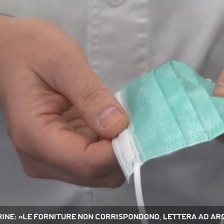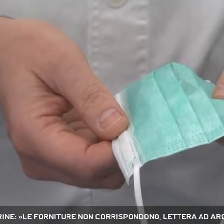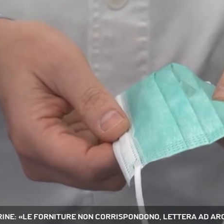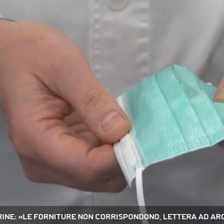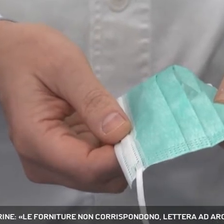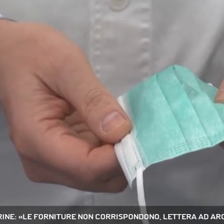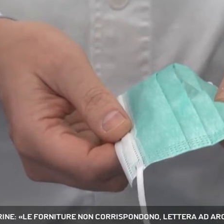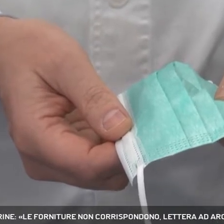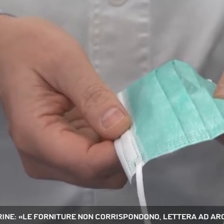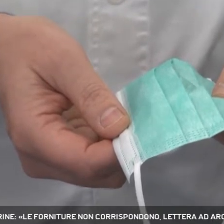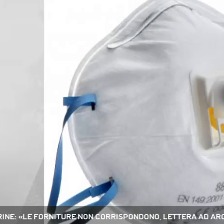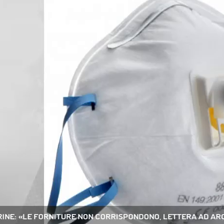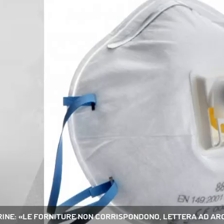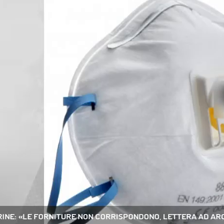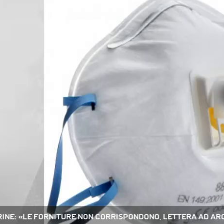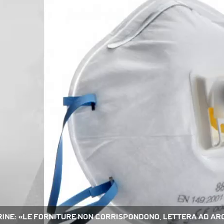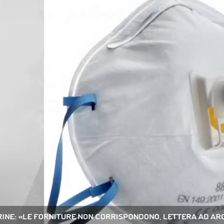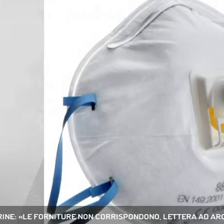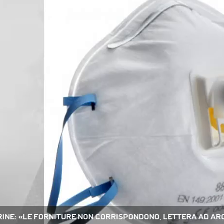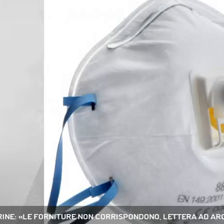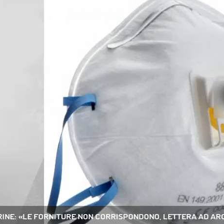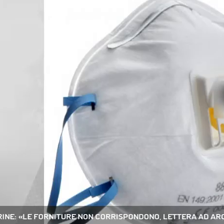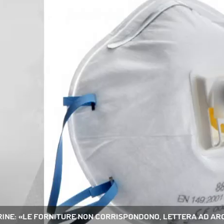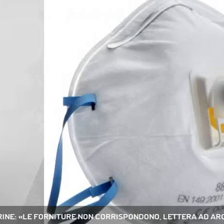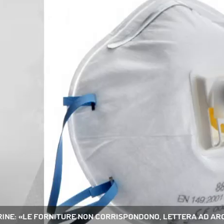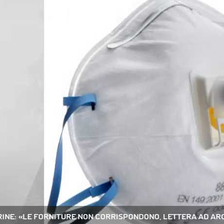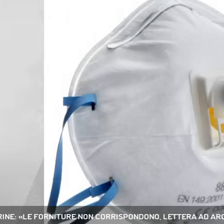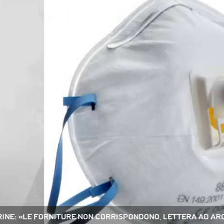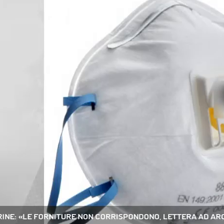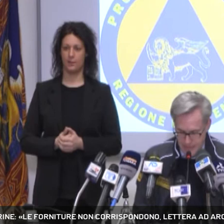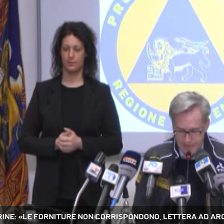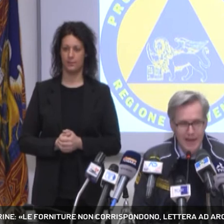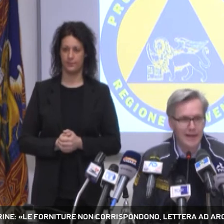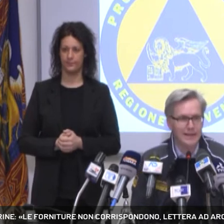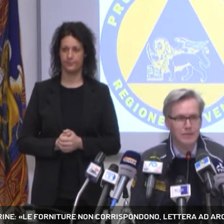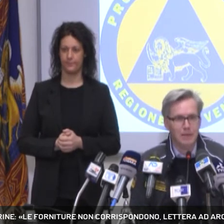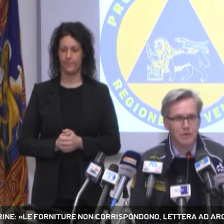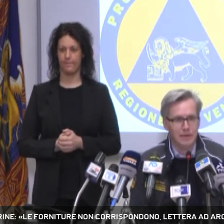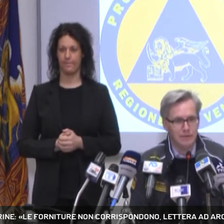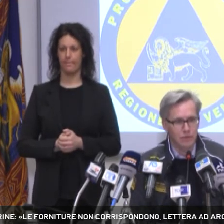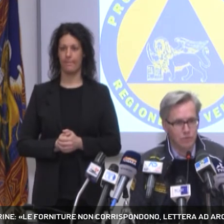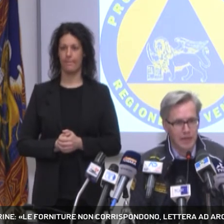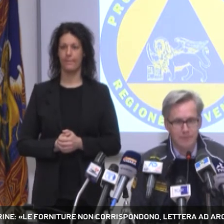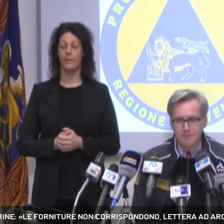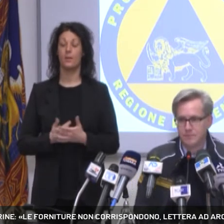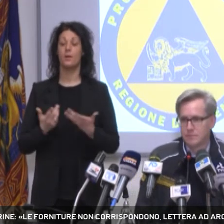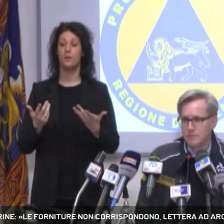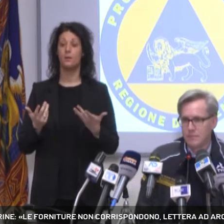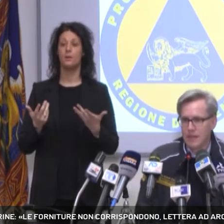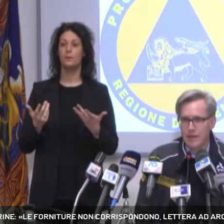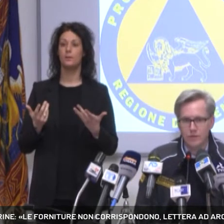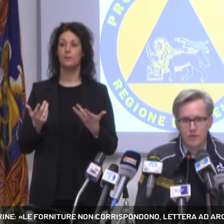riguarda le mascherine chirurgiche, le FFP2, le FFP3. Al di là dell'aspetto relativo ai numeri